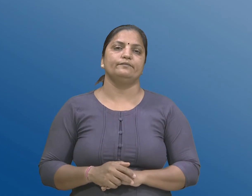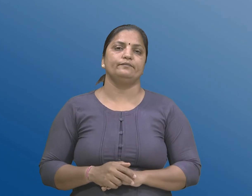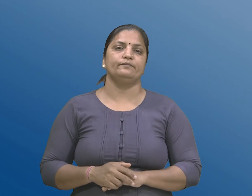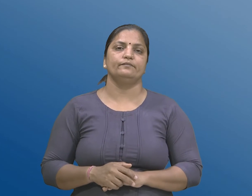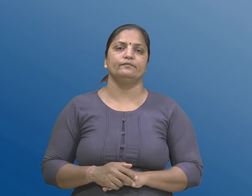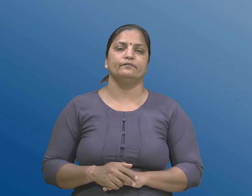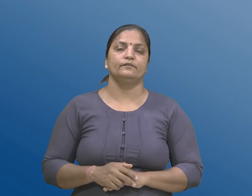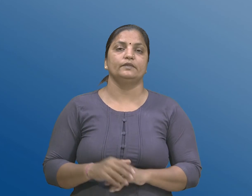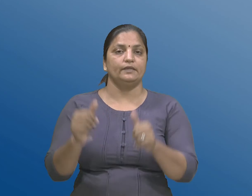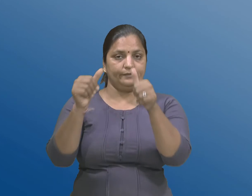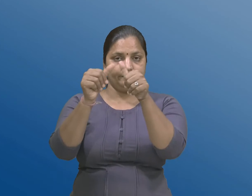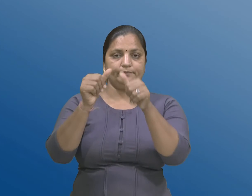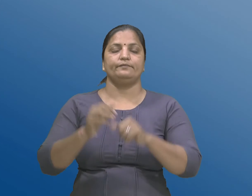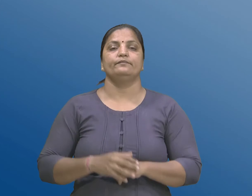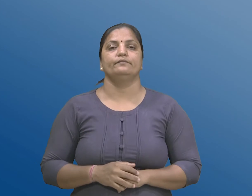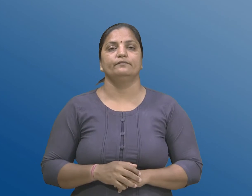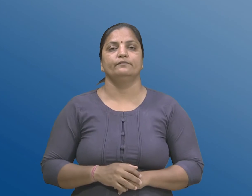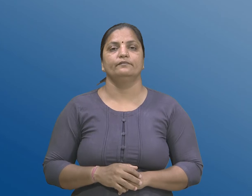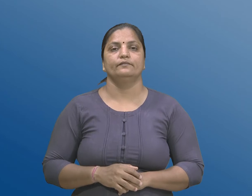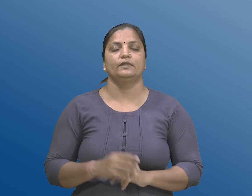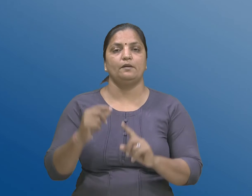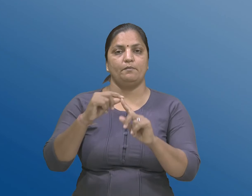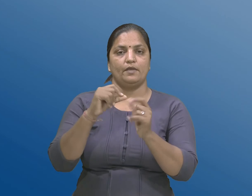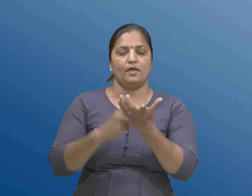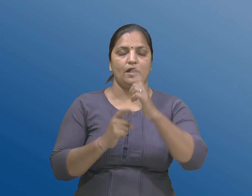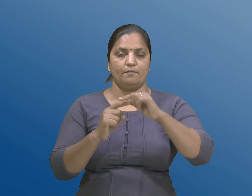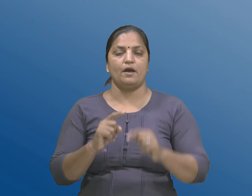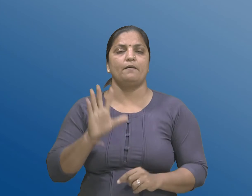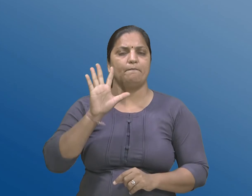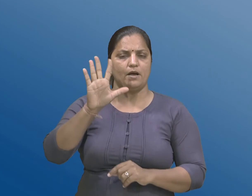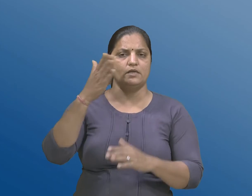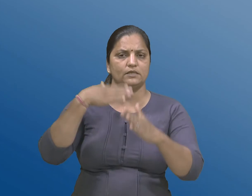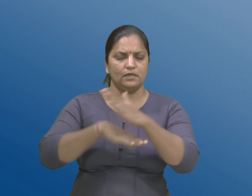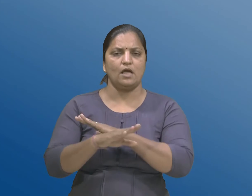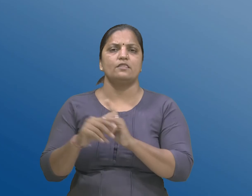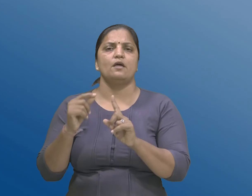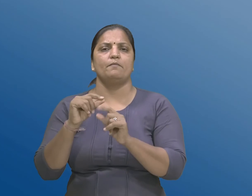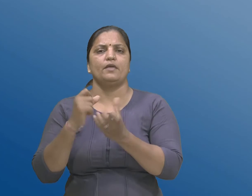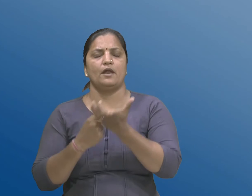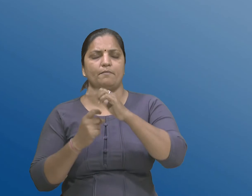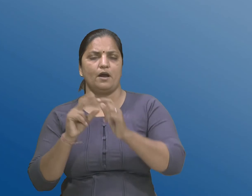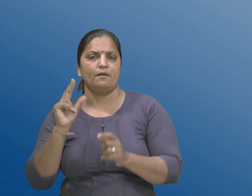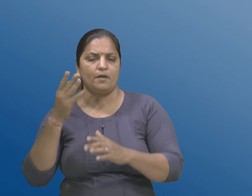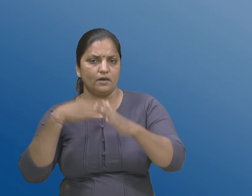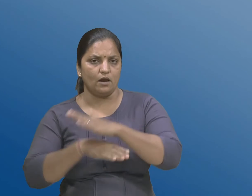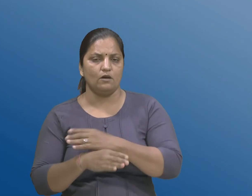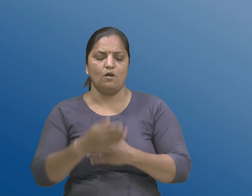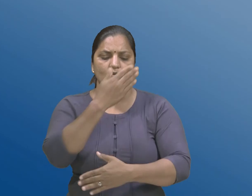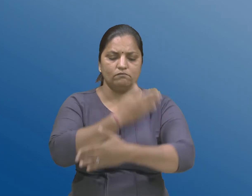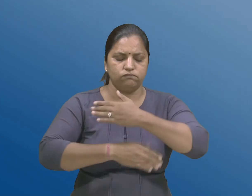a. खंड 5 ना पेटा खंड 2 हेटल विकलांगता पर संचोधन माटे नी कमिटी